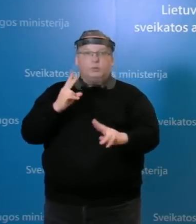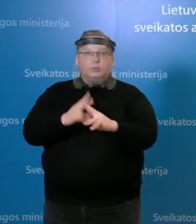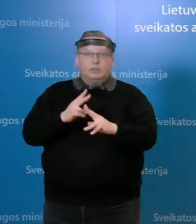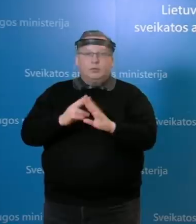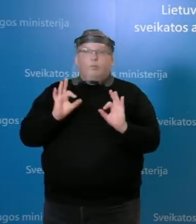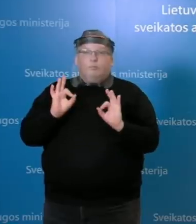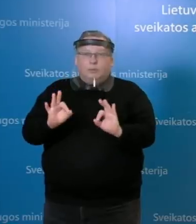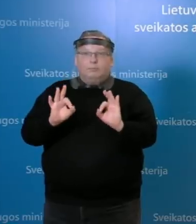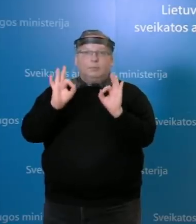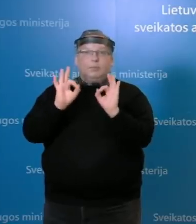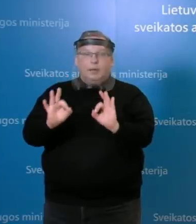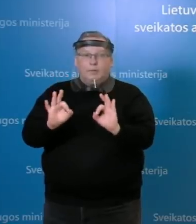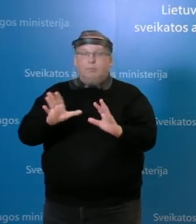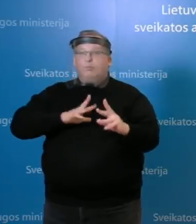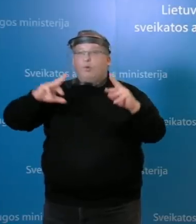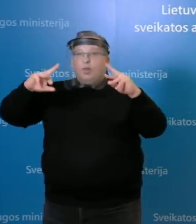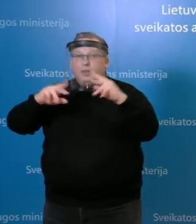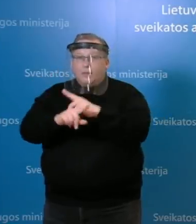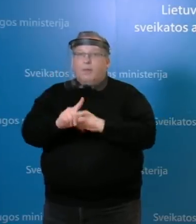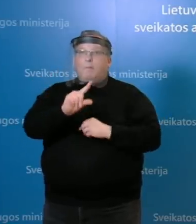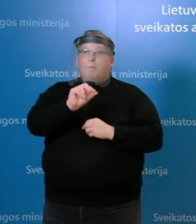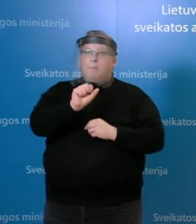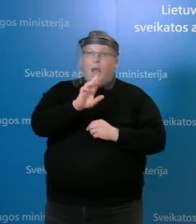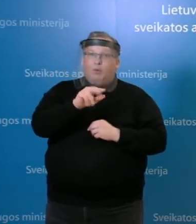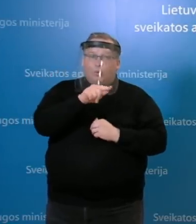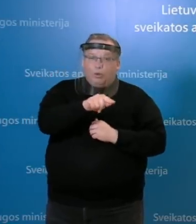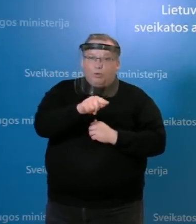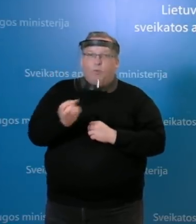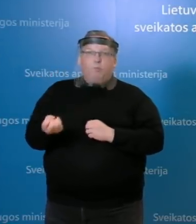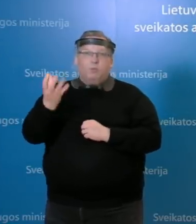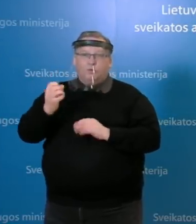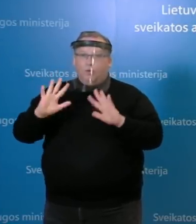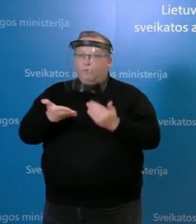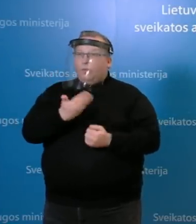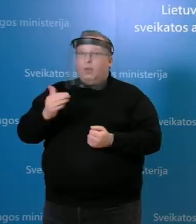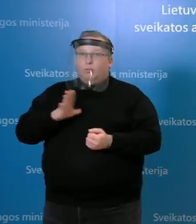tiesiog tikriausiai vyko klaida, bet pakruojo ir Birštono rajonuose atvejų nebuvo.